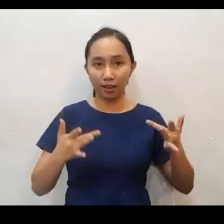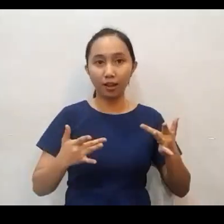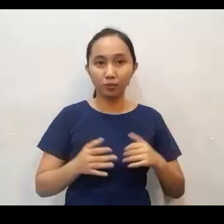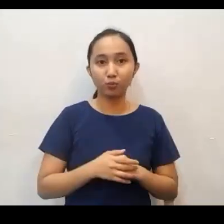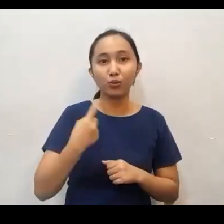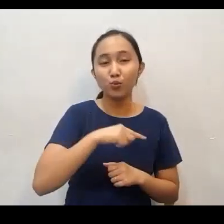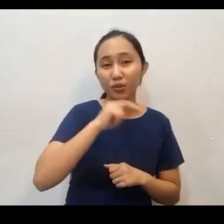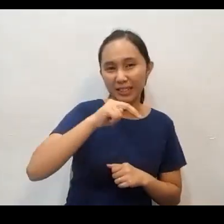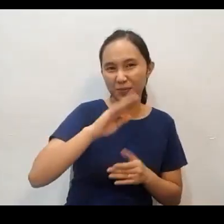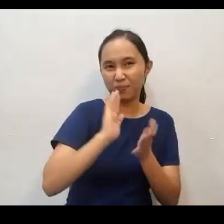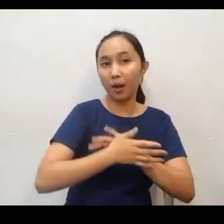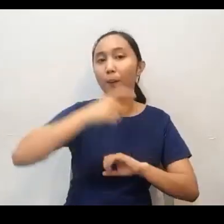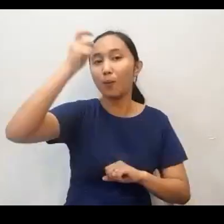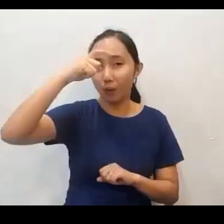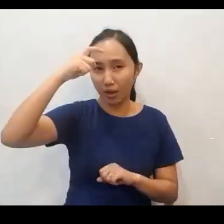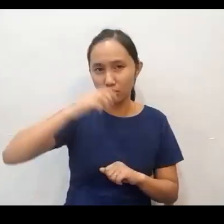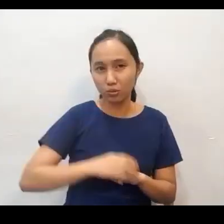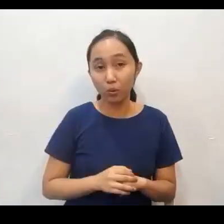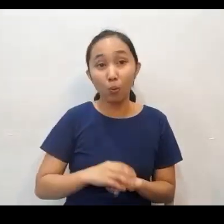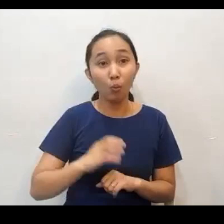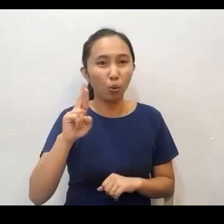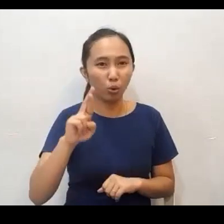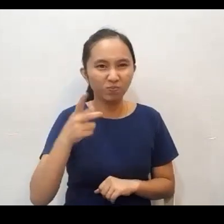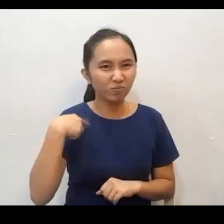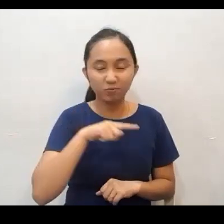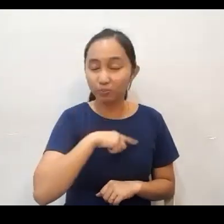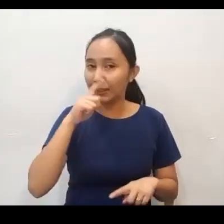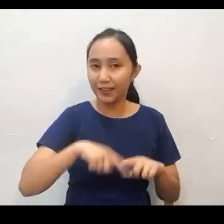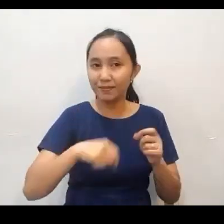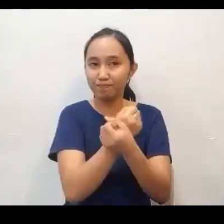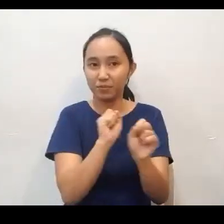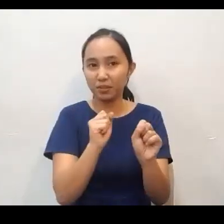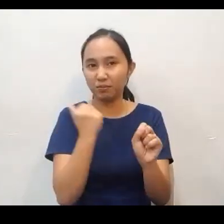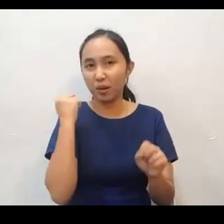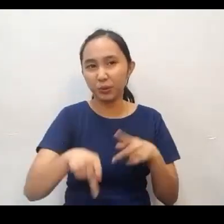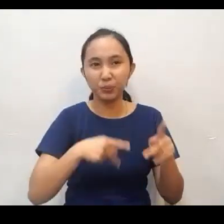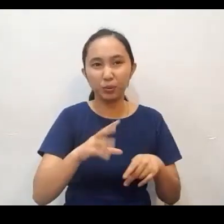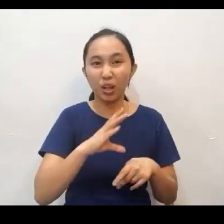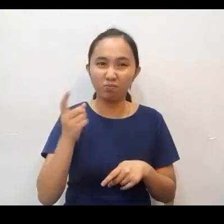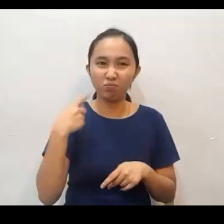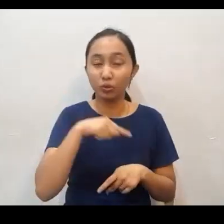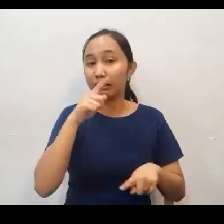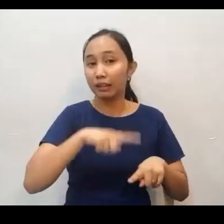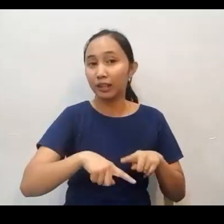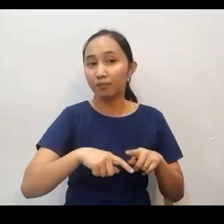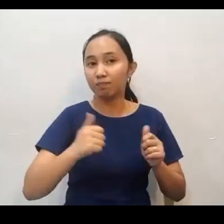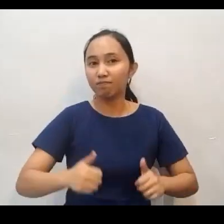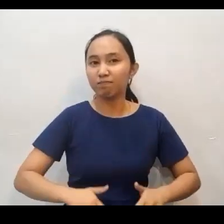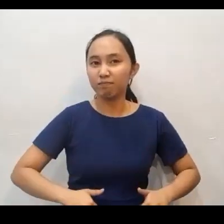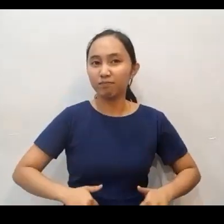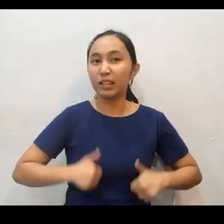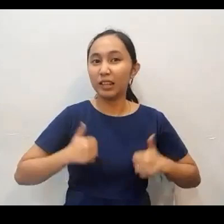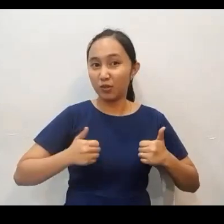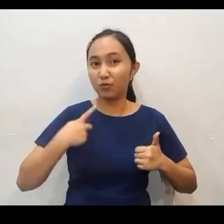kailangan natin maging matalino. Otherwise, we cannot save anyone and we cannot live as a Christian. Kung hindi, hindi po tayo makakapagligtas ng